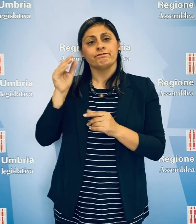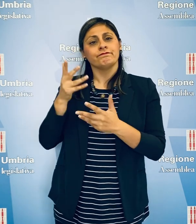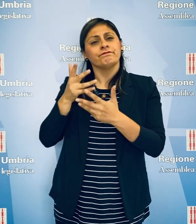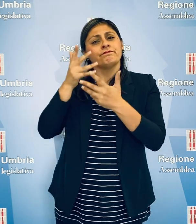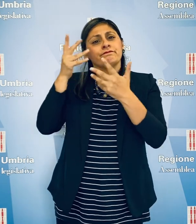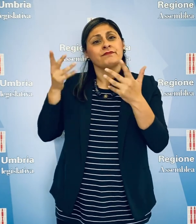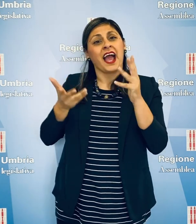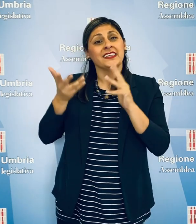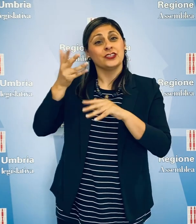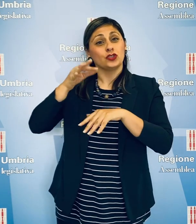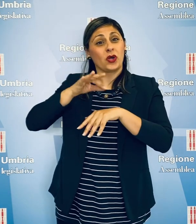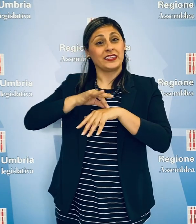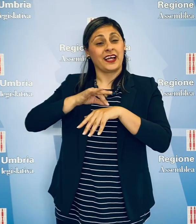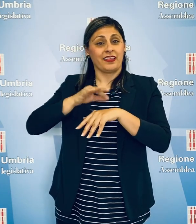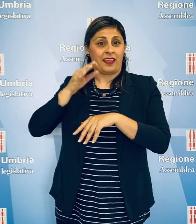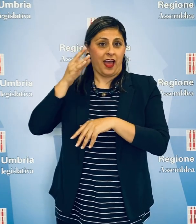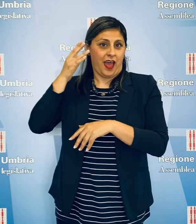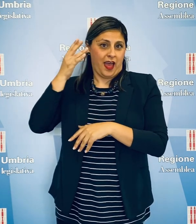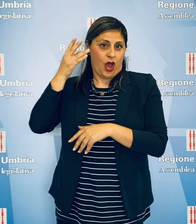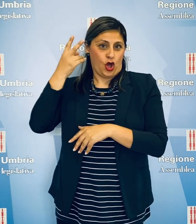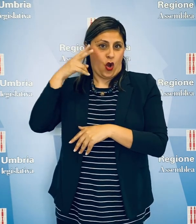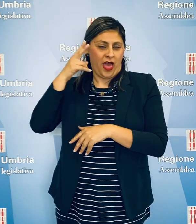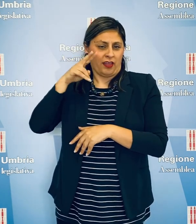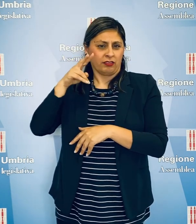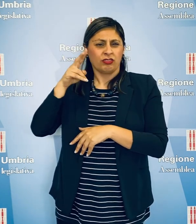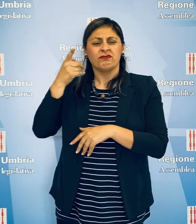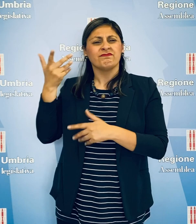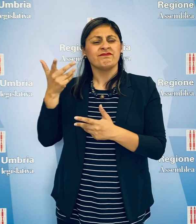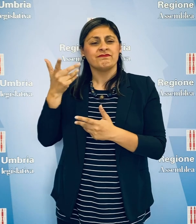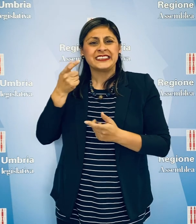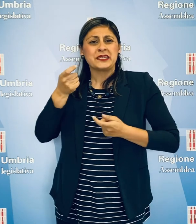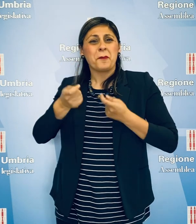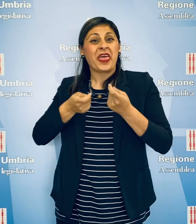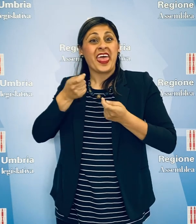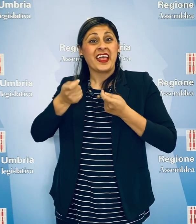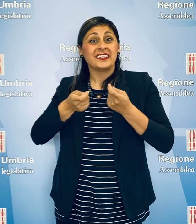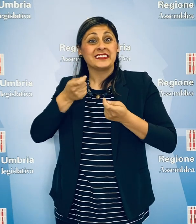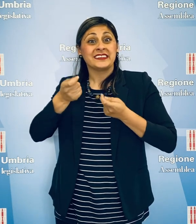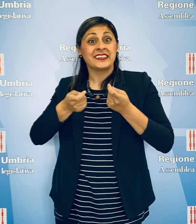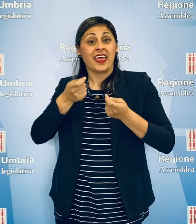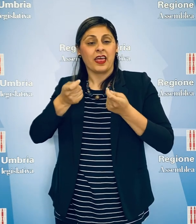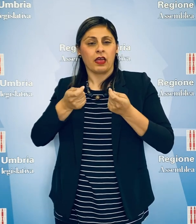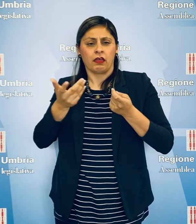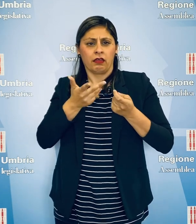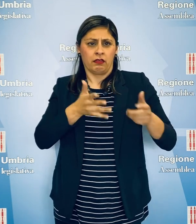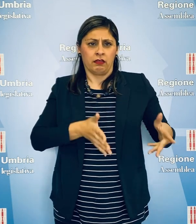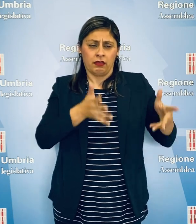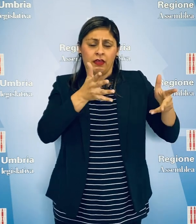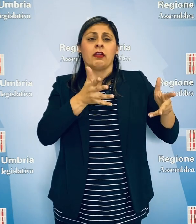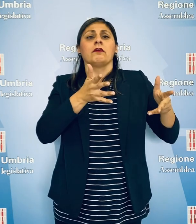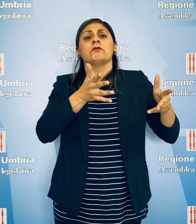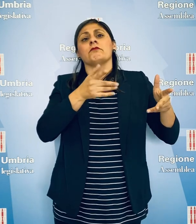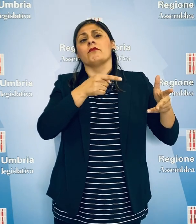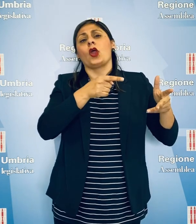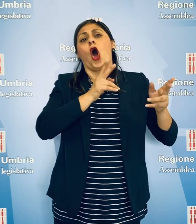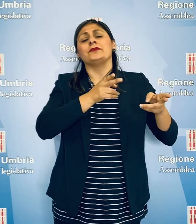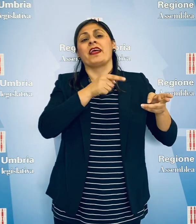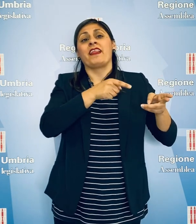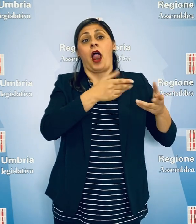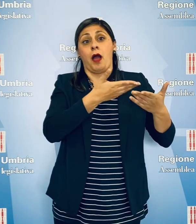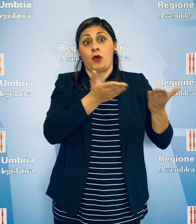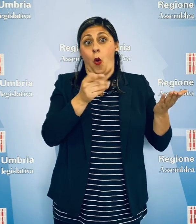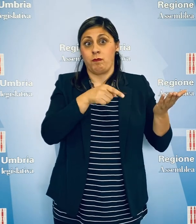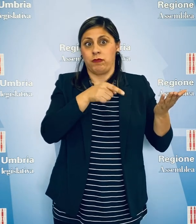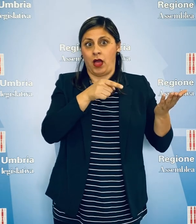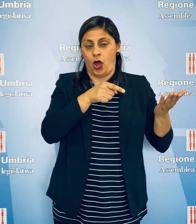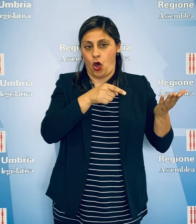ha chiesto chiarimenti all'assessore alla sanità Luca Coletto rispetto alle spese sostenute per le prestazioni erogate in virtù delle